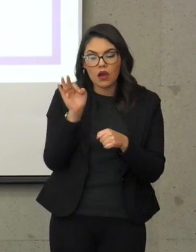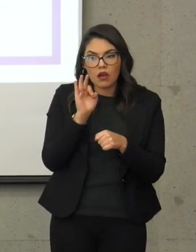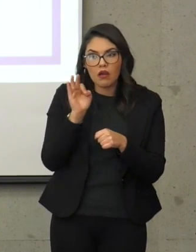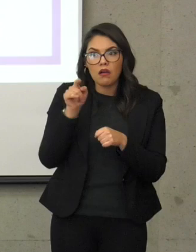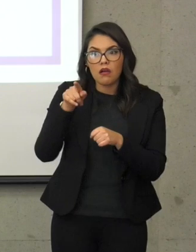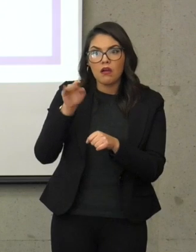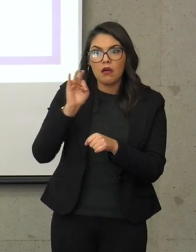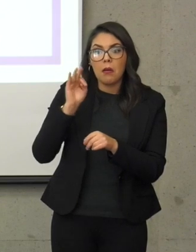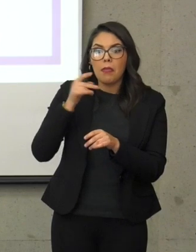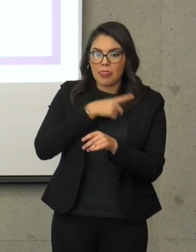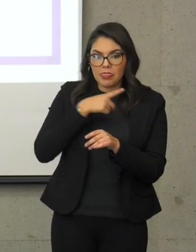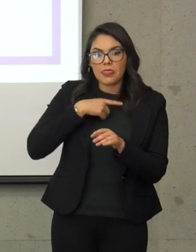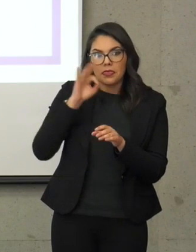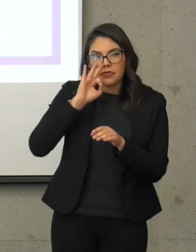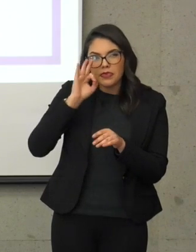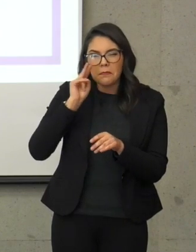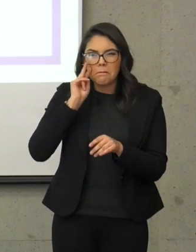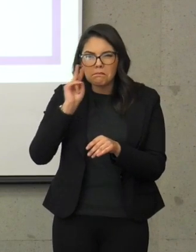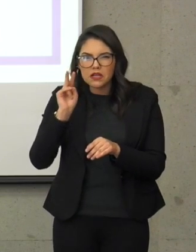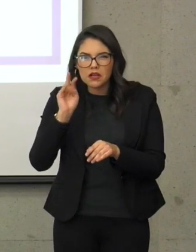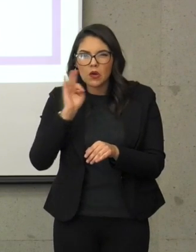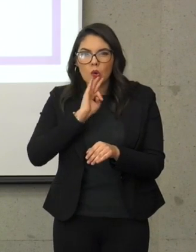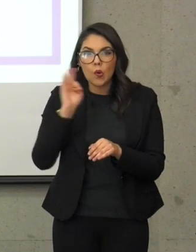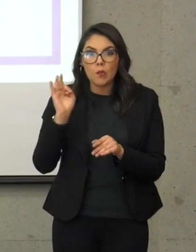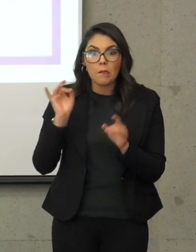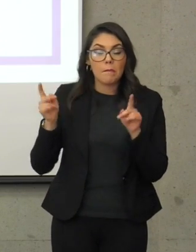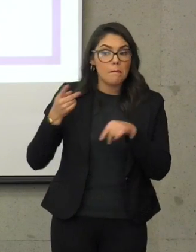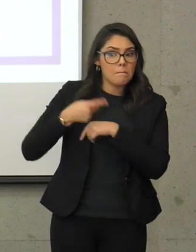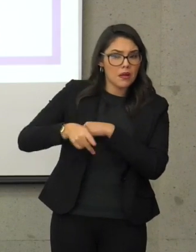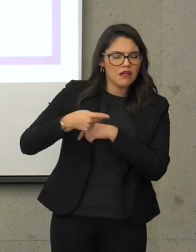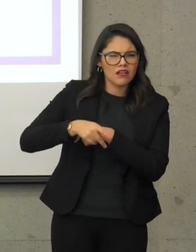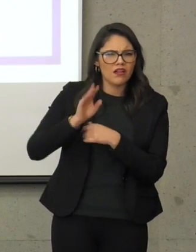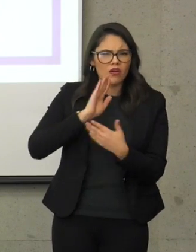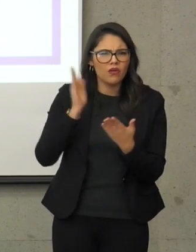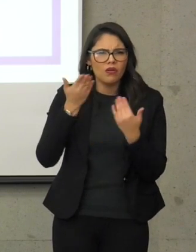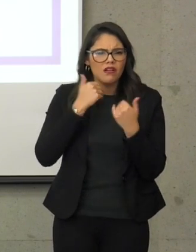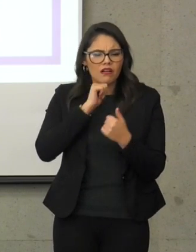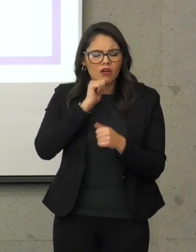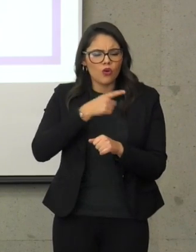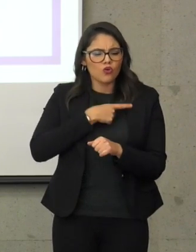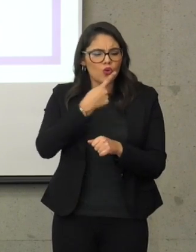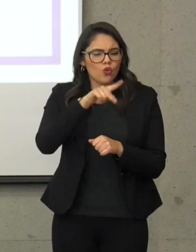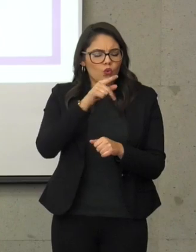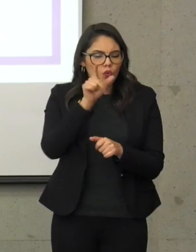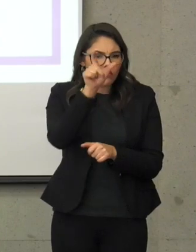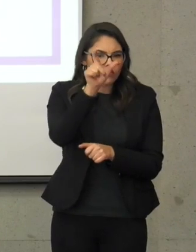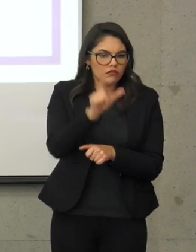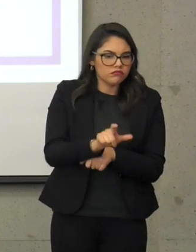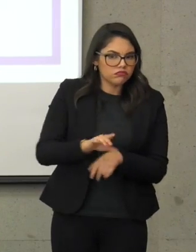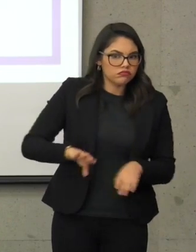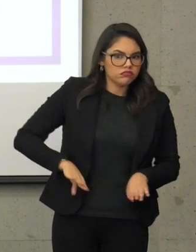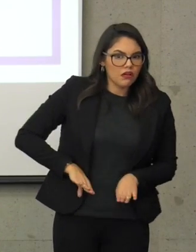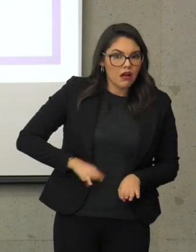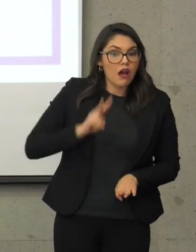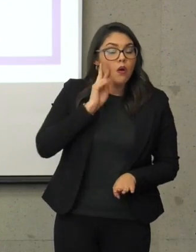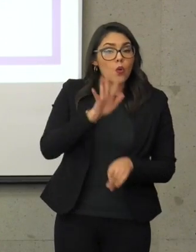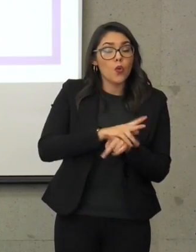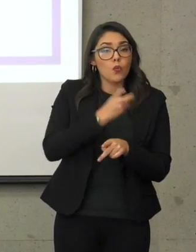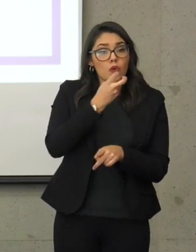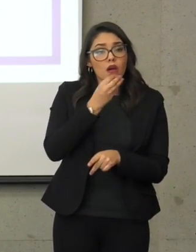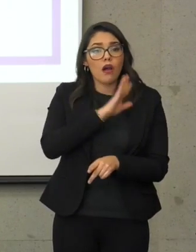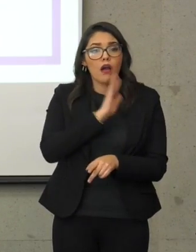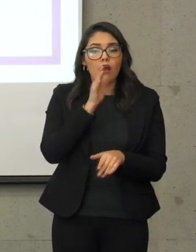derechos, más allá de su proceso y de su categoría migratoria y la decisión que se tome al respecto. Entonces,